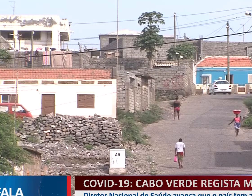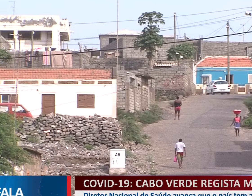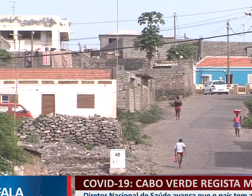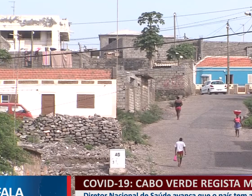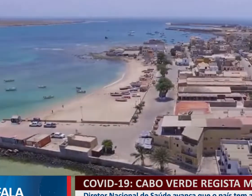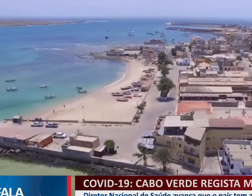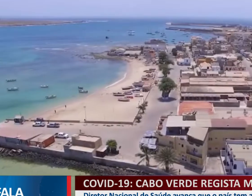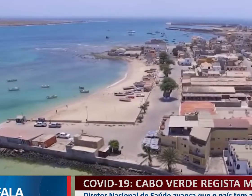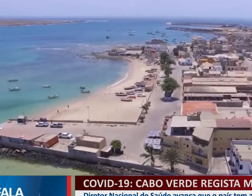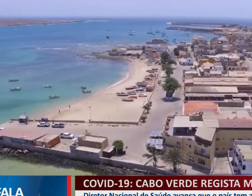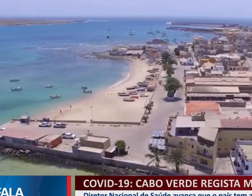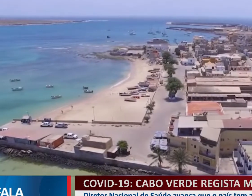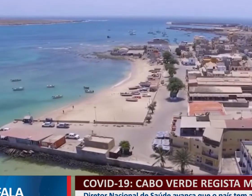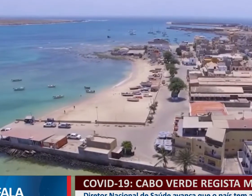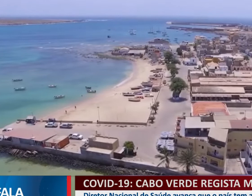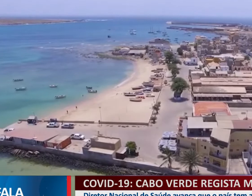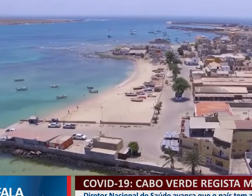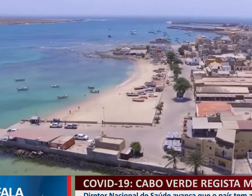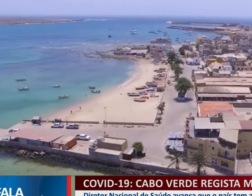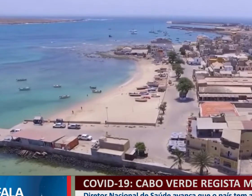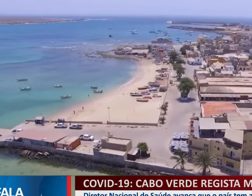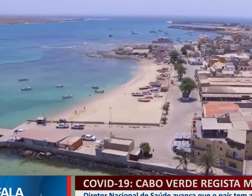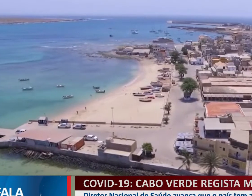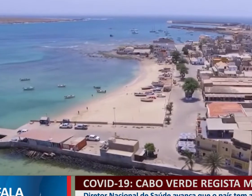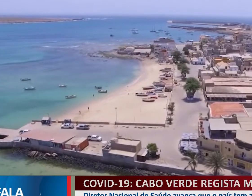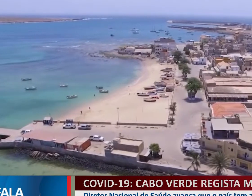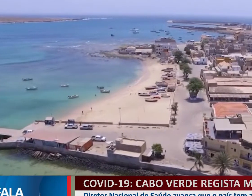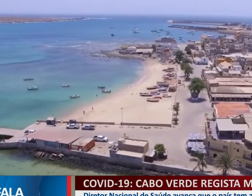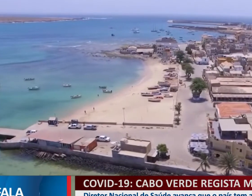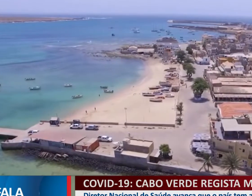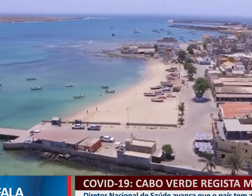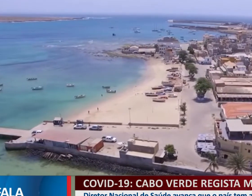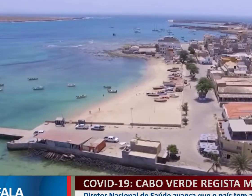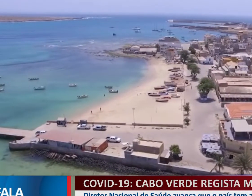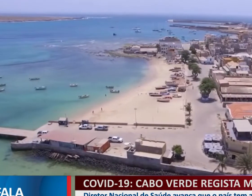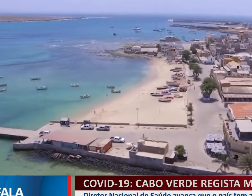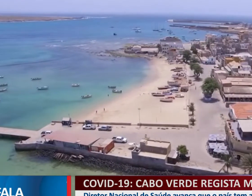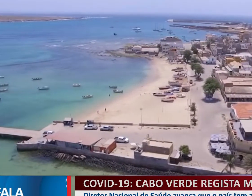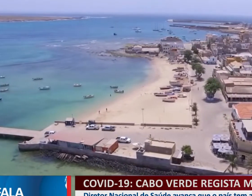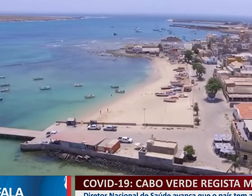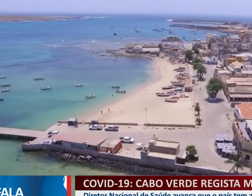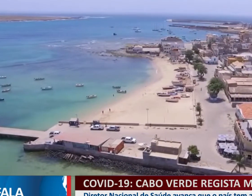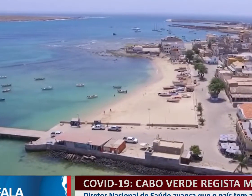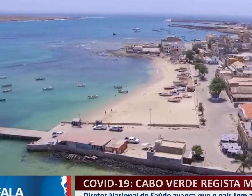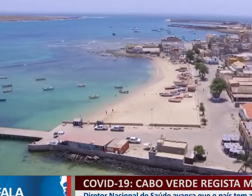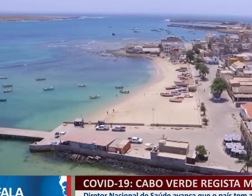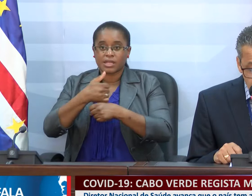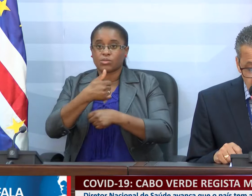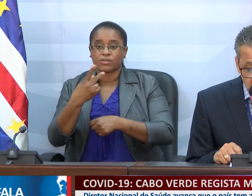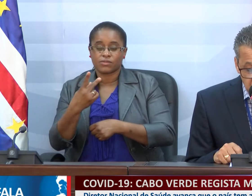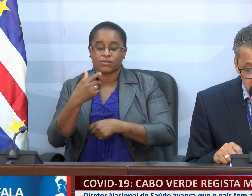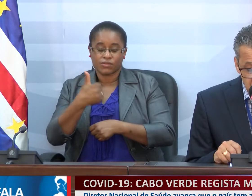e 52 pessoas internadas na ilha de Boa Vista. Já em relação ao isolamento, avançou o seguinte.